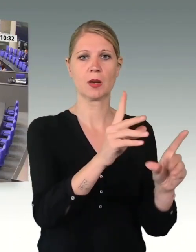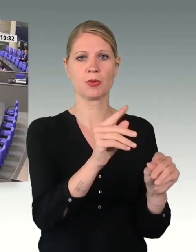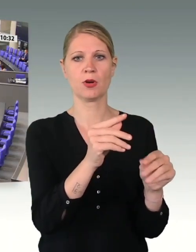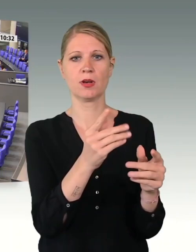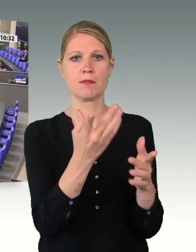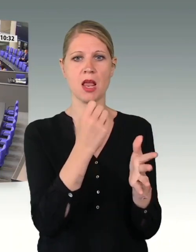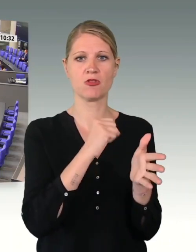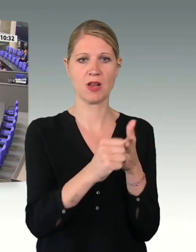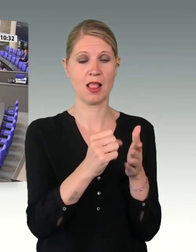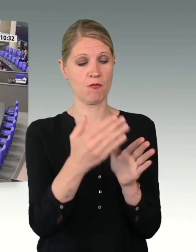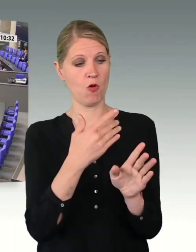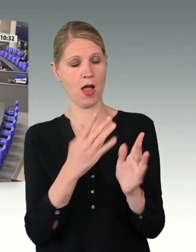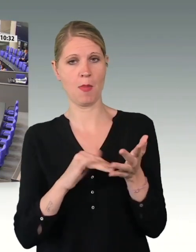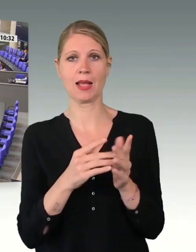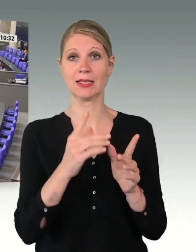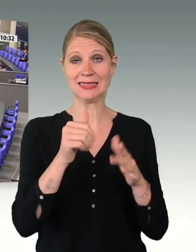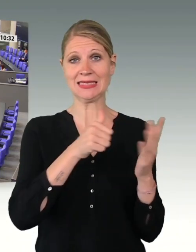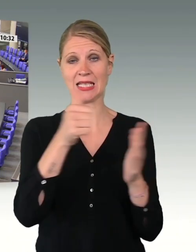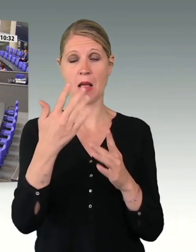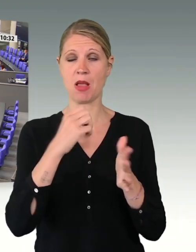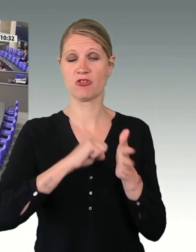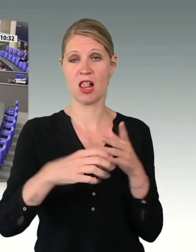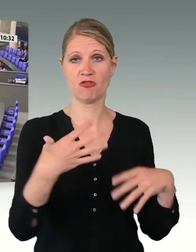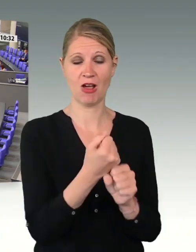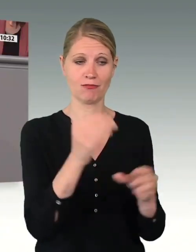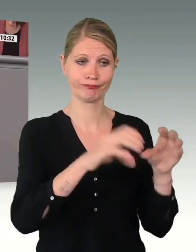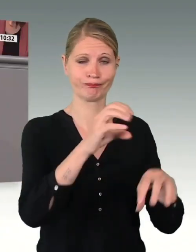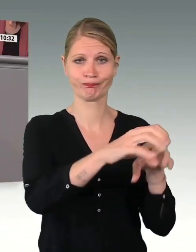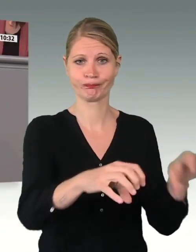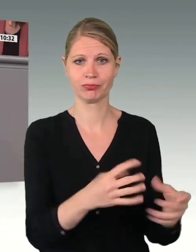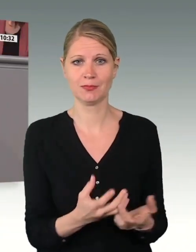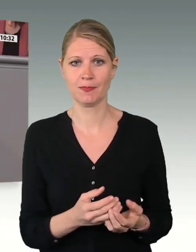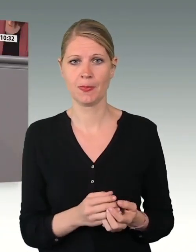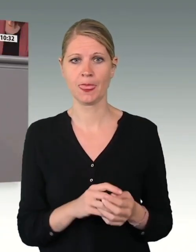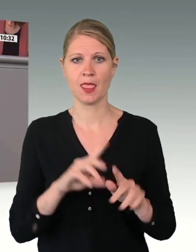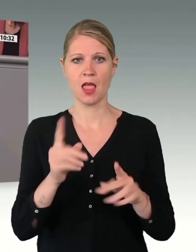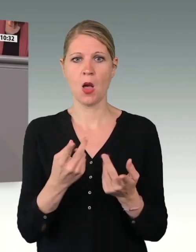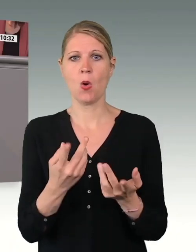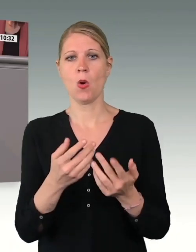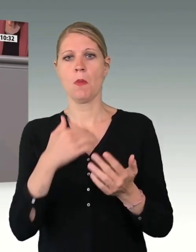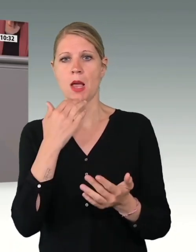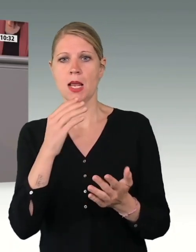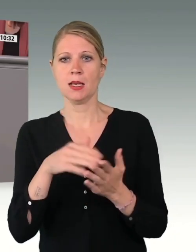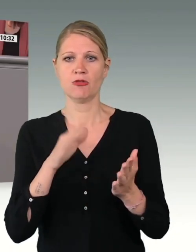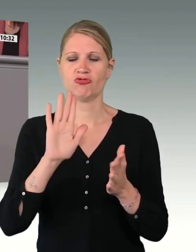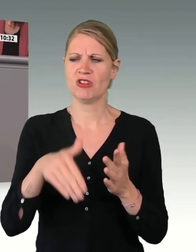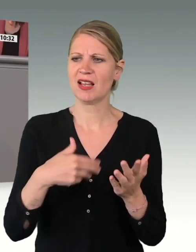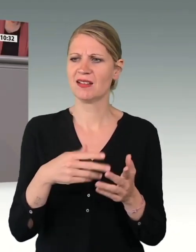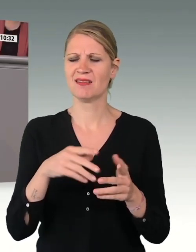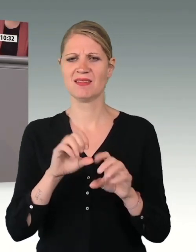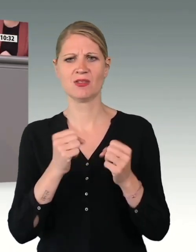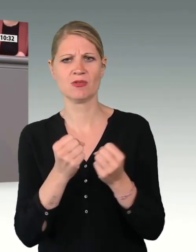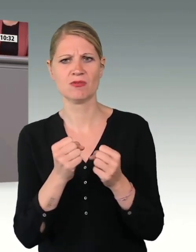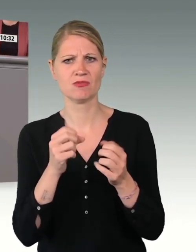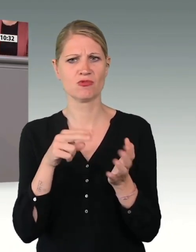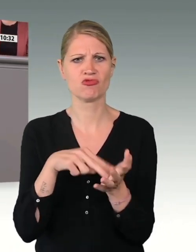Die zahlreichen Berichte über den schlechten Zustand von Unterkünften, Sanitäreinrichtungen, Sportstätten und anderen